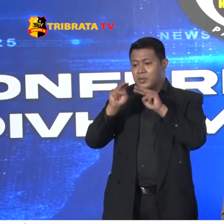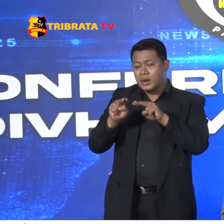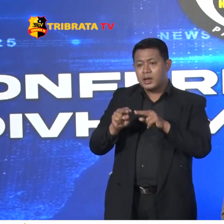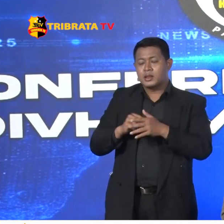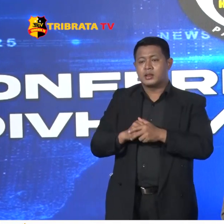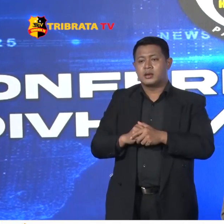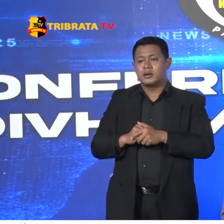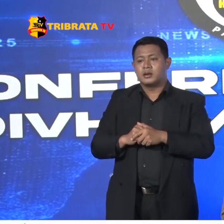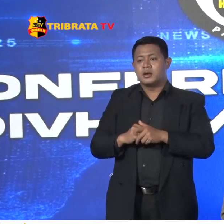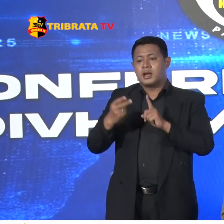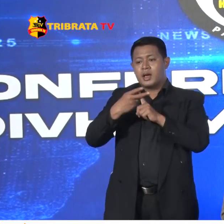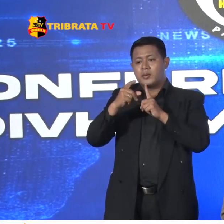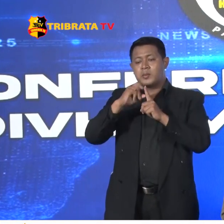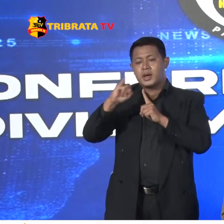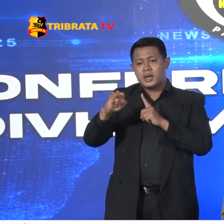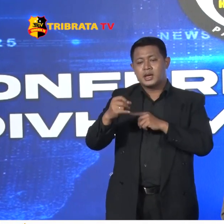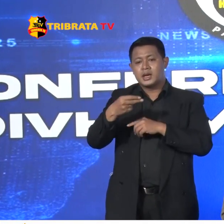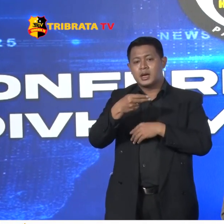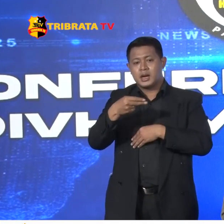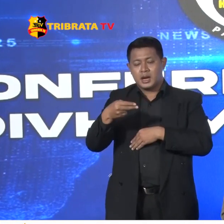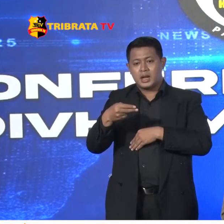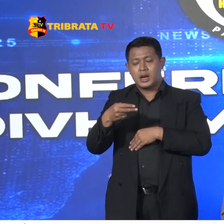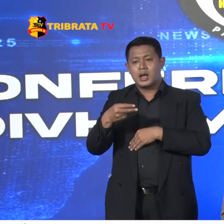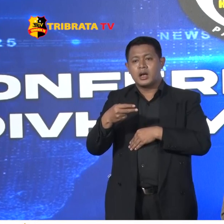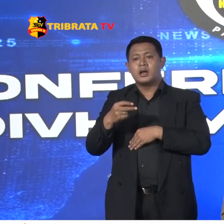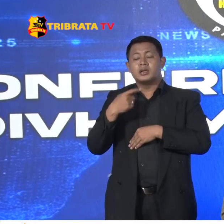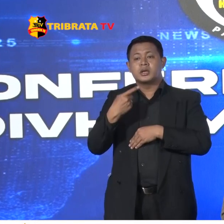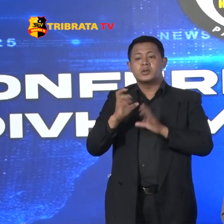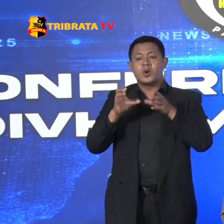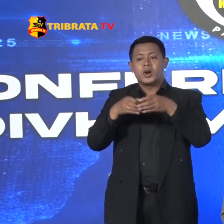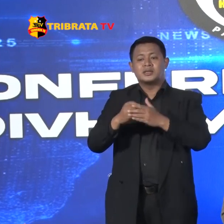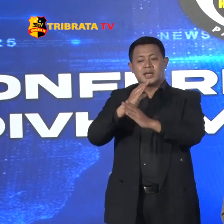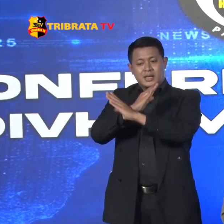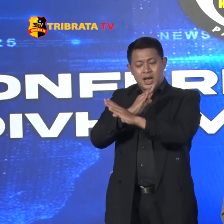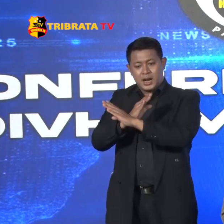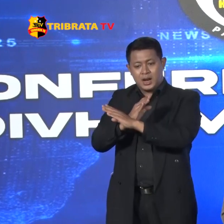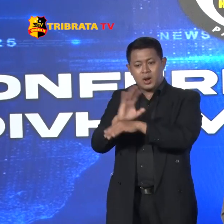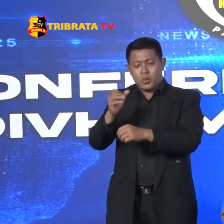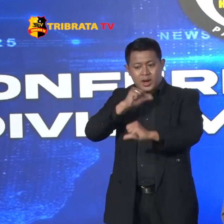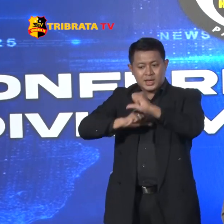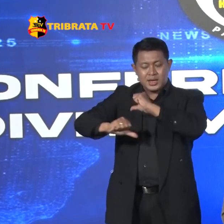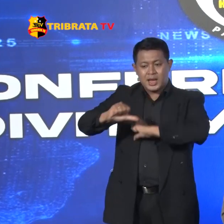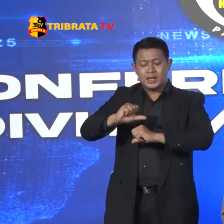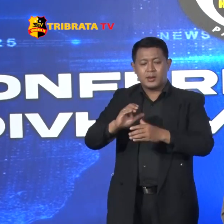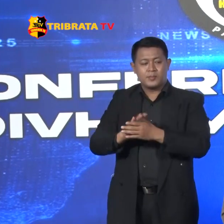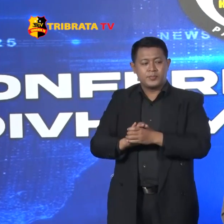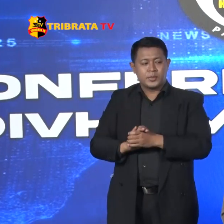Bahwa EPI Adalah Sebuah Organisasi Terarang Jadi Bukan Kegiatannya Tapi